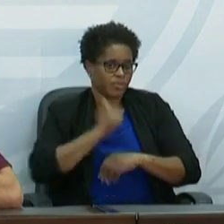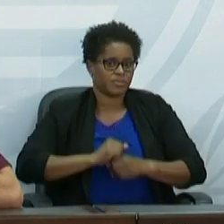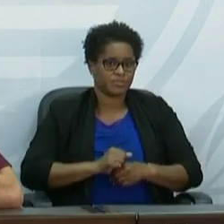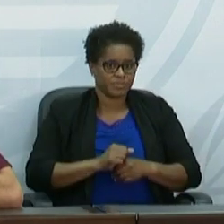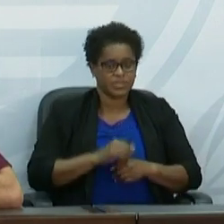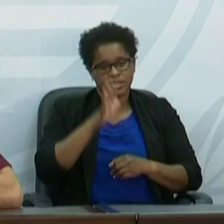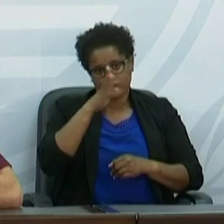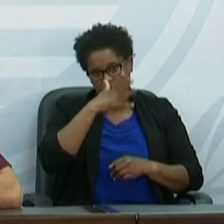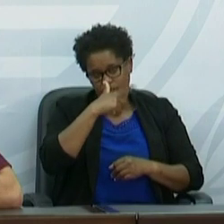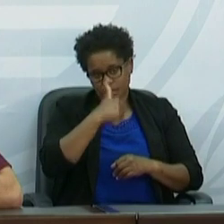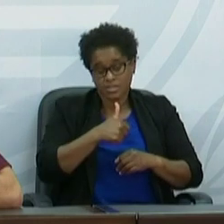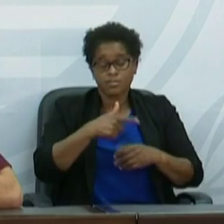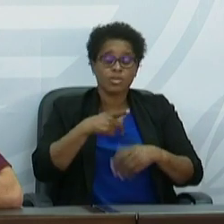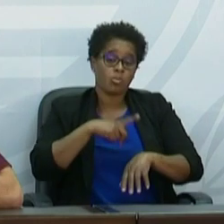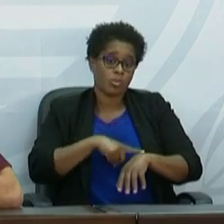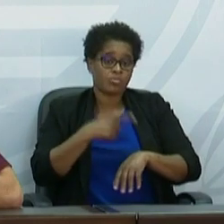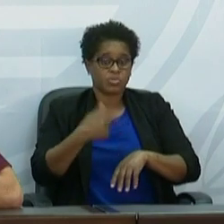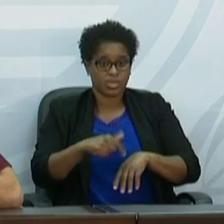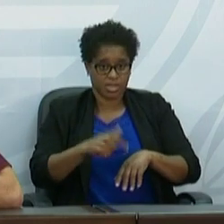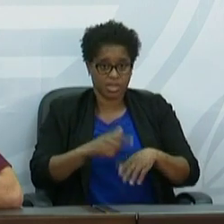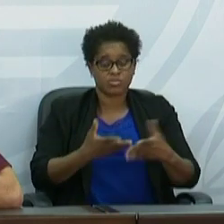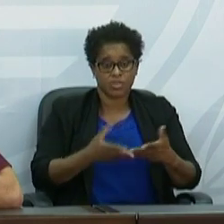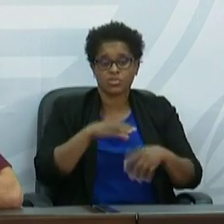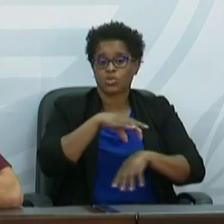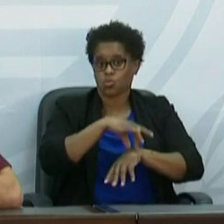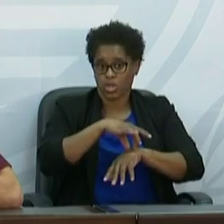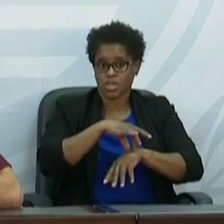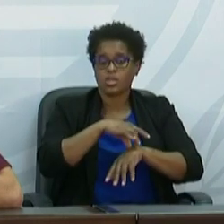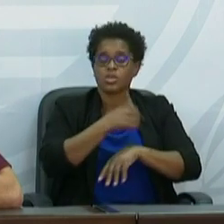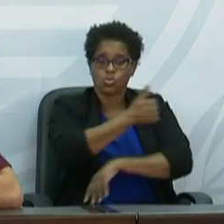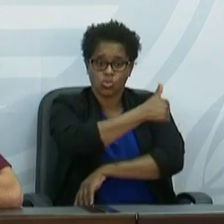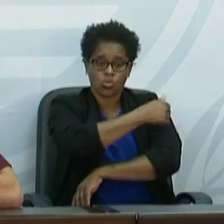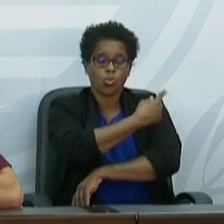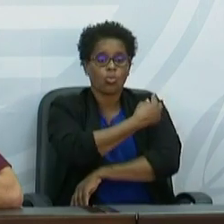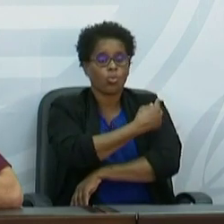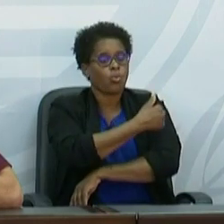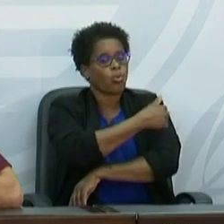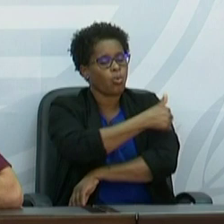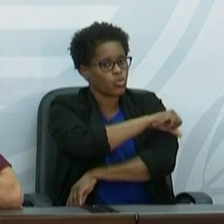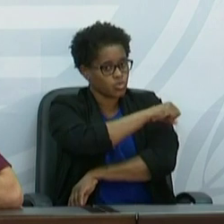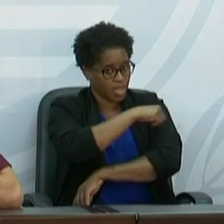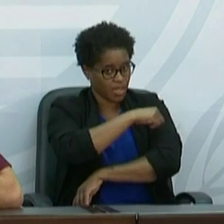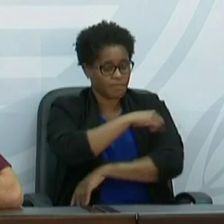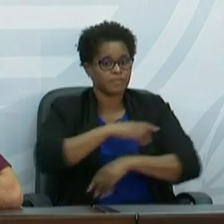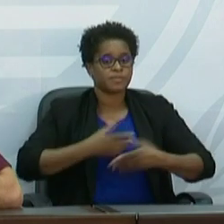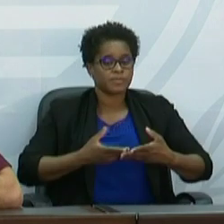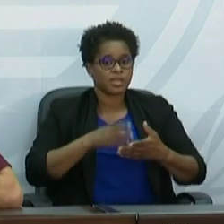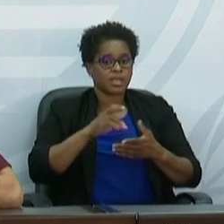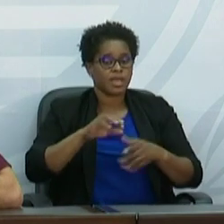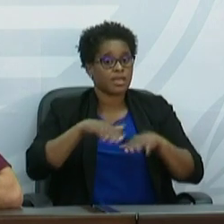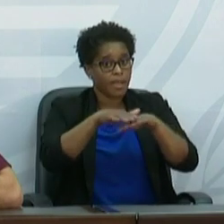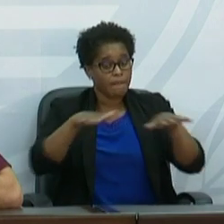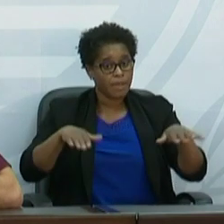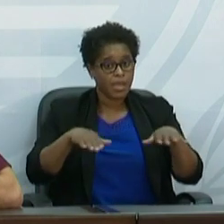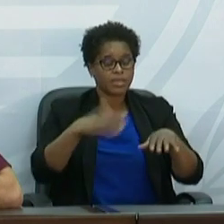Neste momento, nós temos, em termos de doentes internados nos hospitais, no Agostinho Neto, na